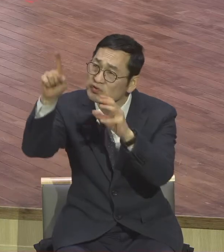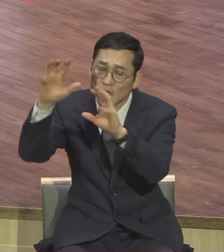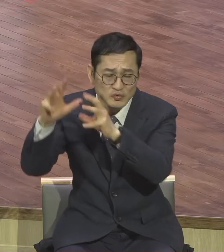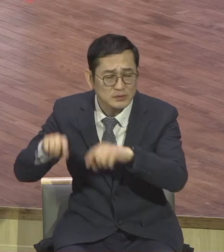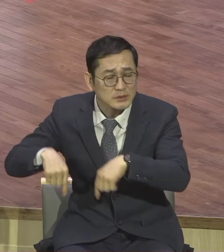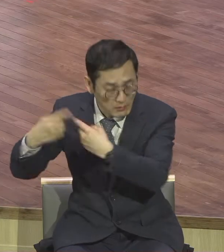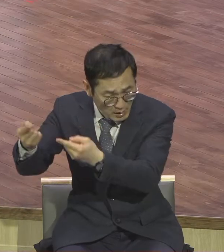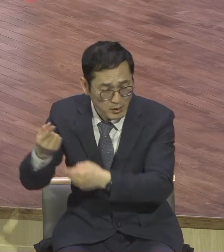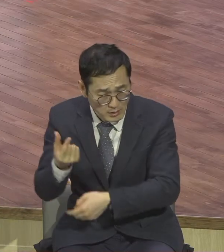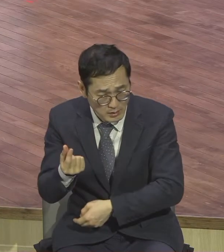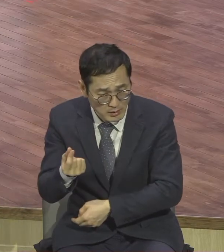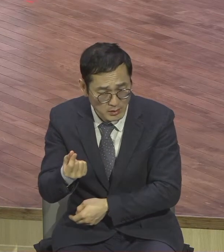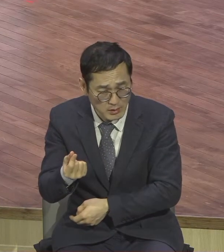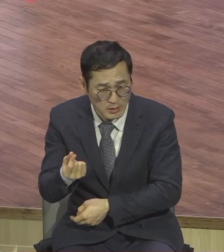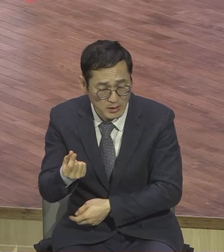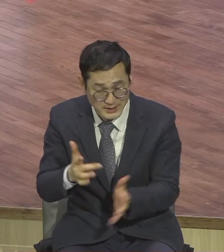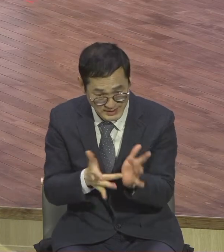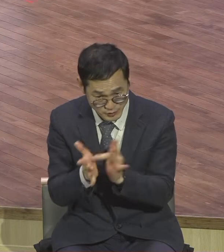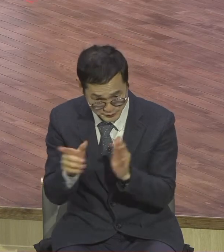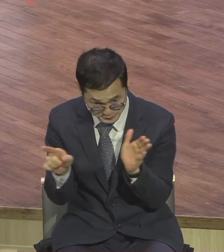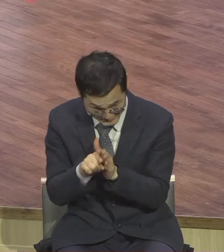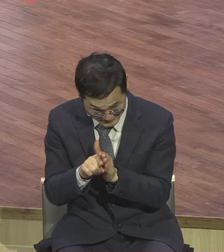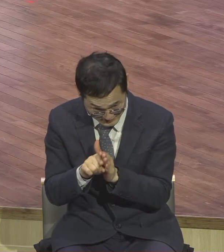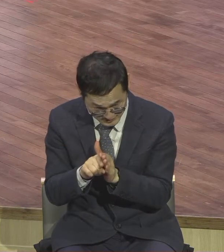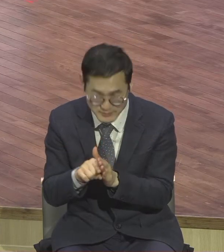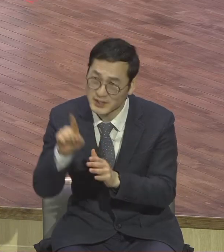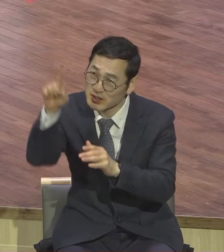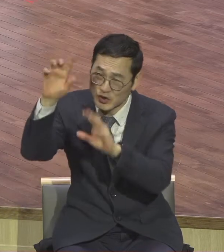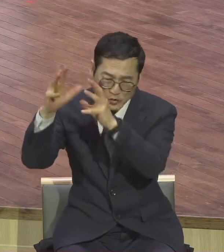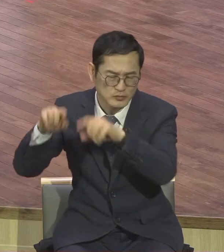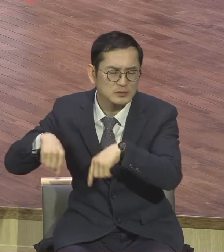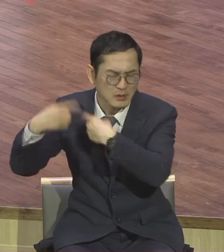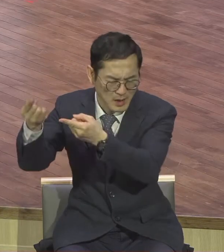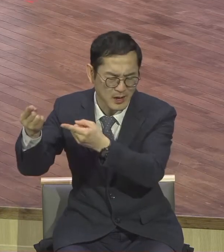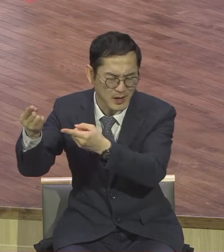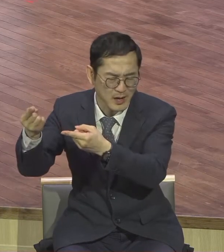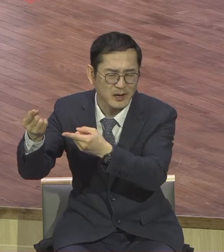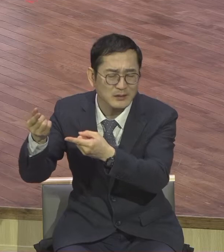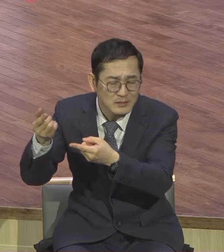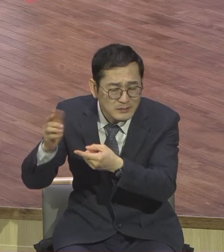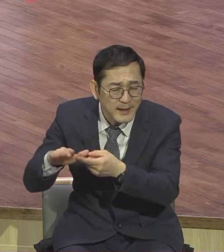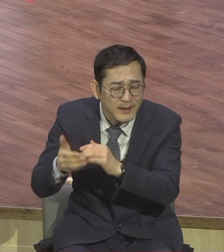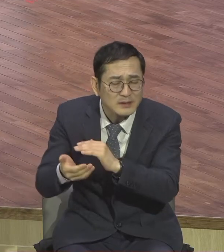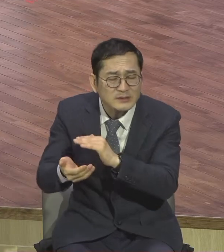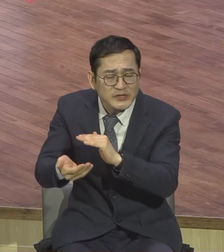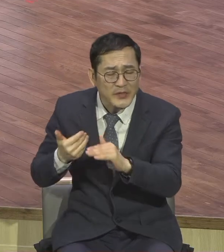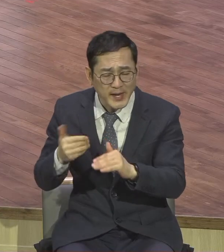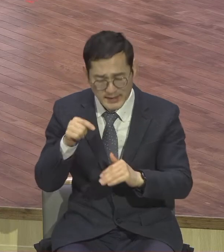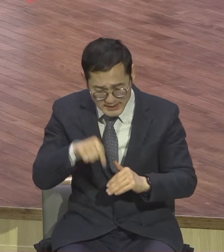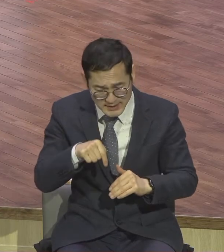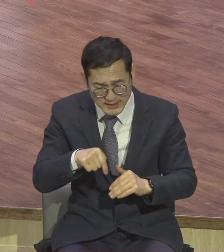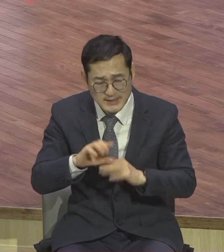다 예수 믿는 사람은 천국 가게 되는데 천국 가기 전에 이 땅에 잠시 살면서